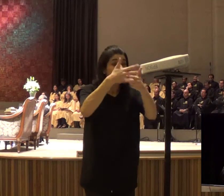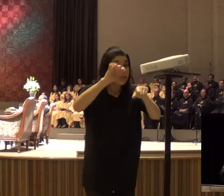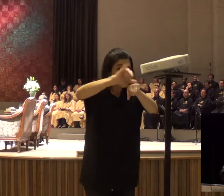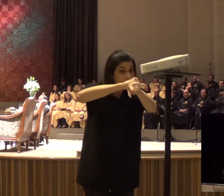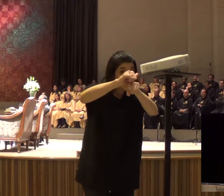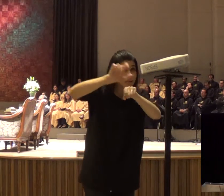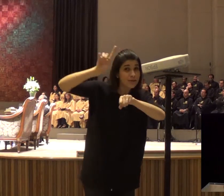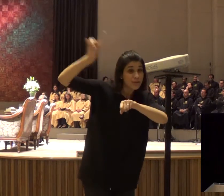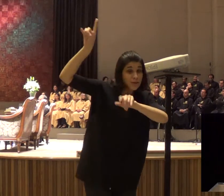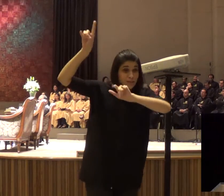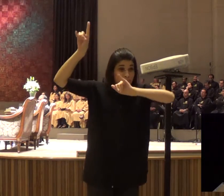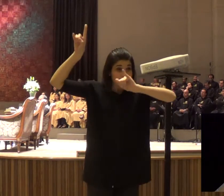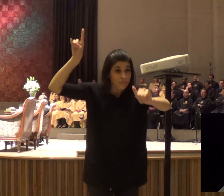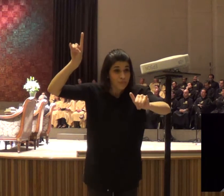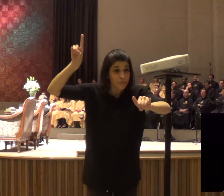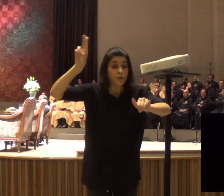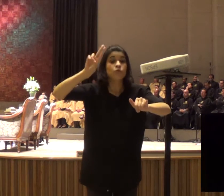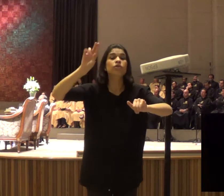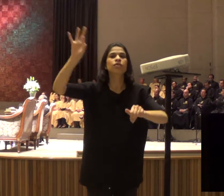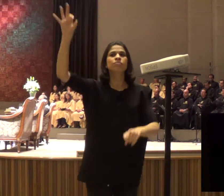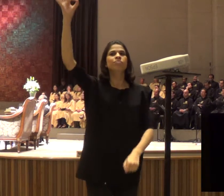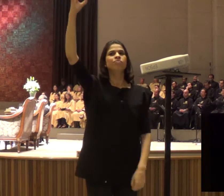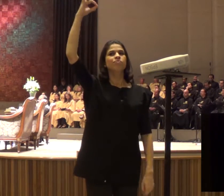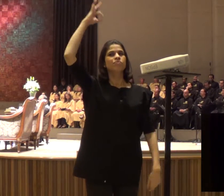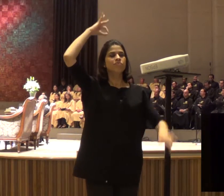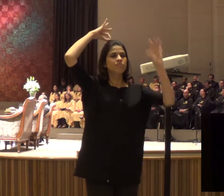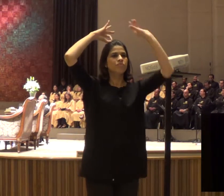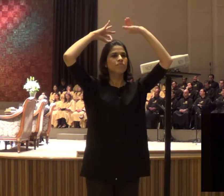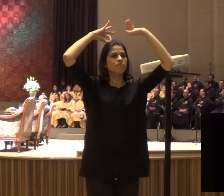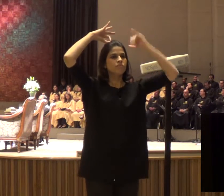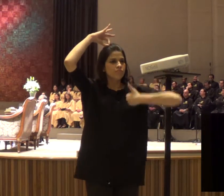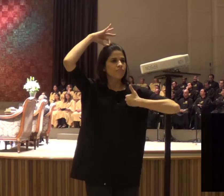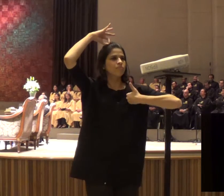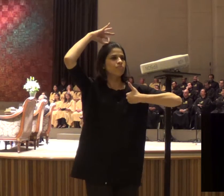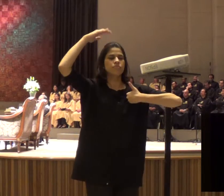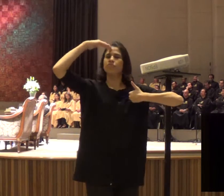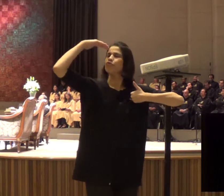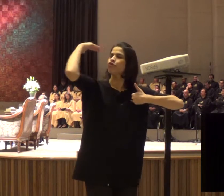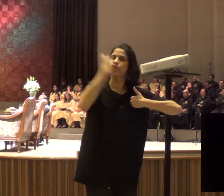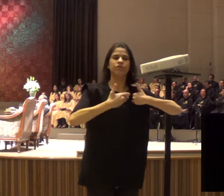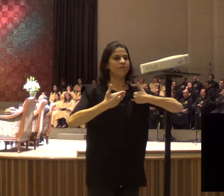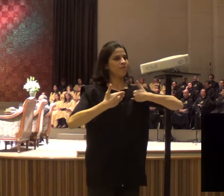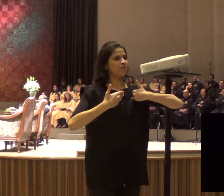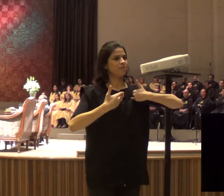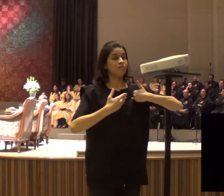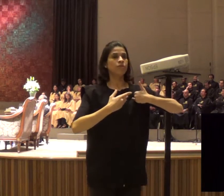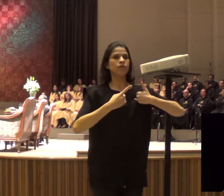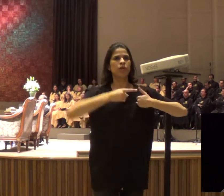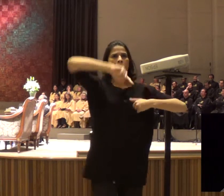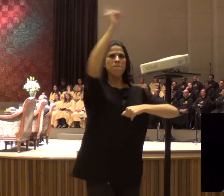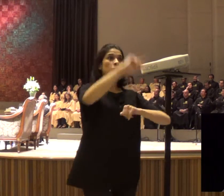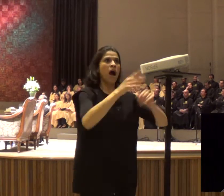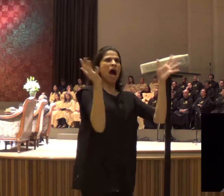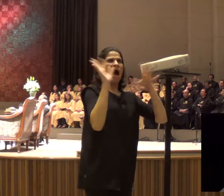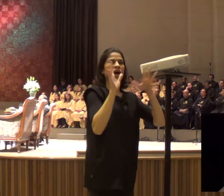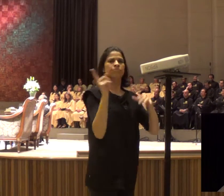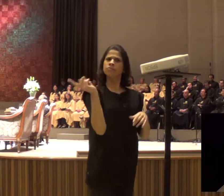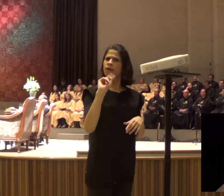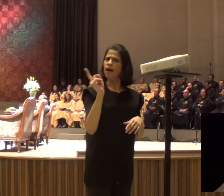é através do seu Espírito Santo, falando ao coração da gente, não tem uma voz, não tem um raio, não tem um trovão, não